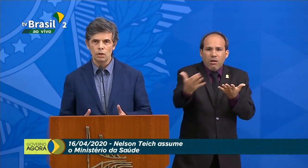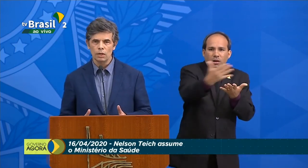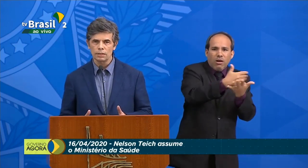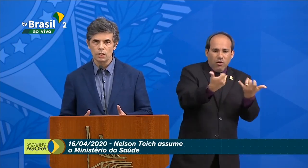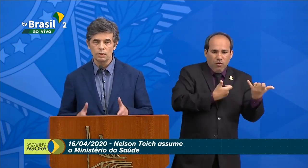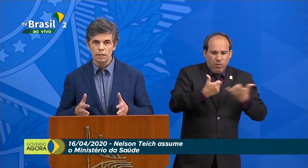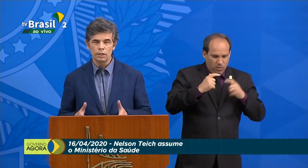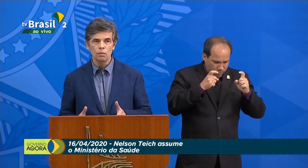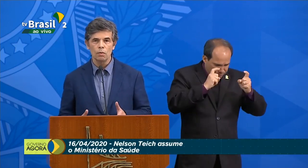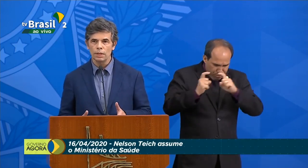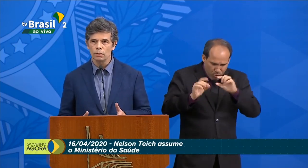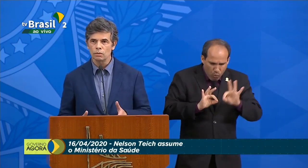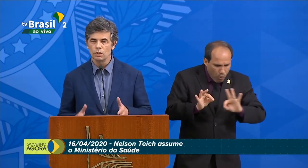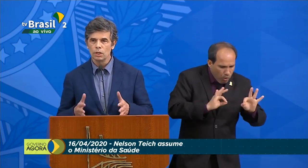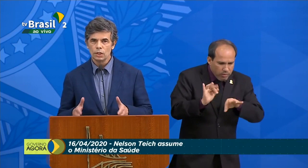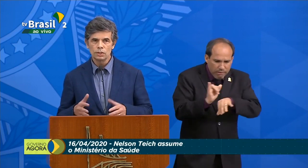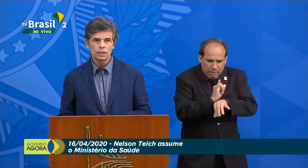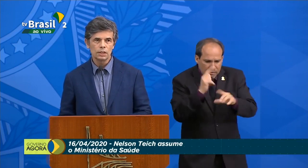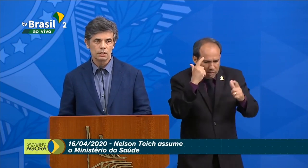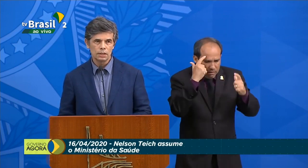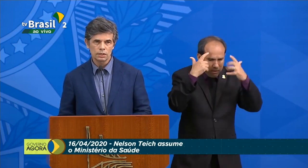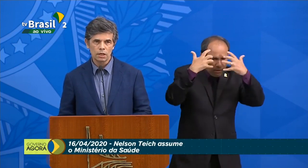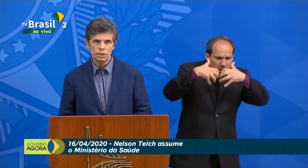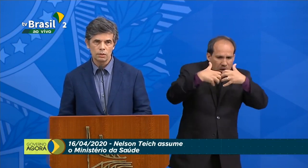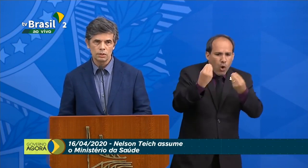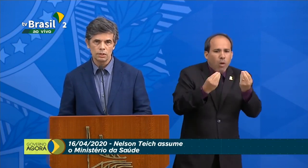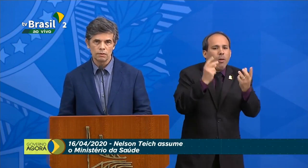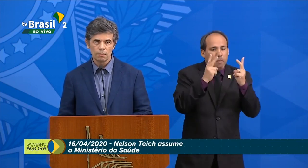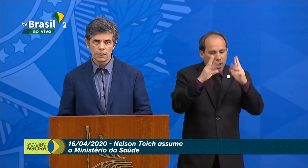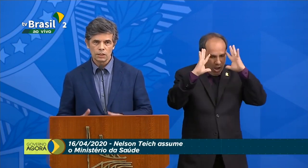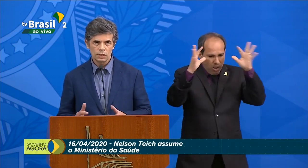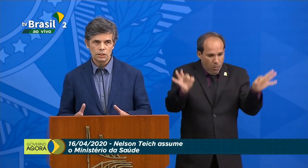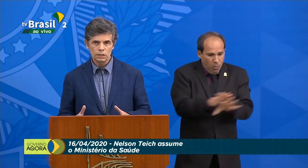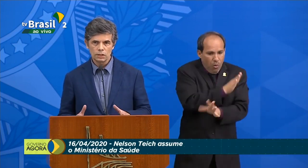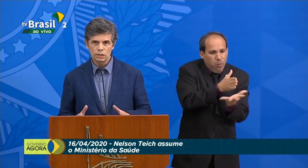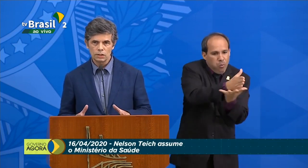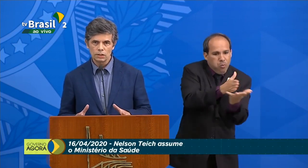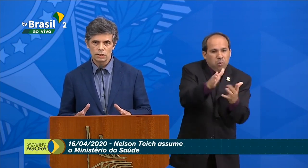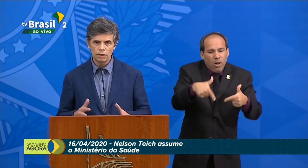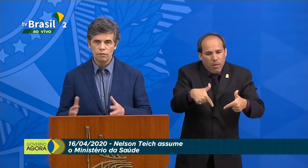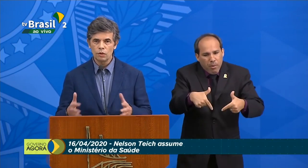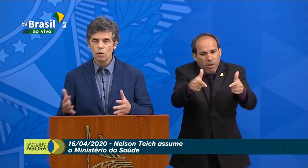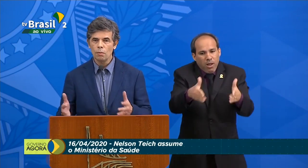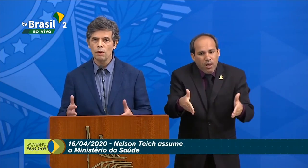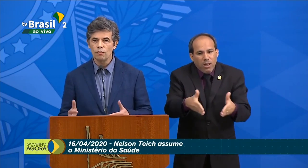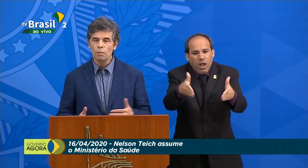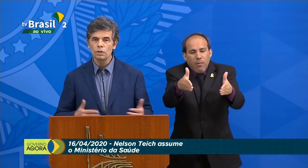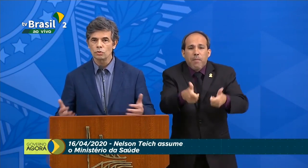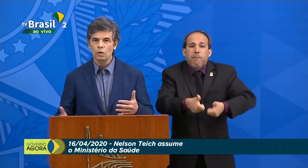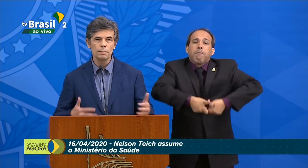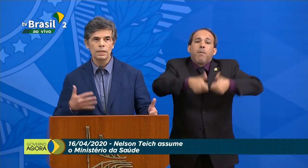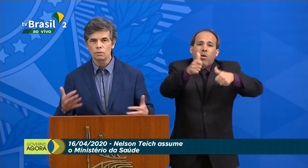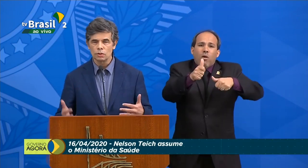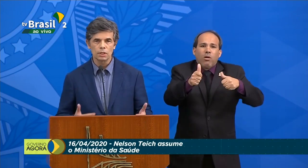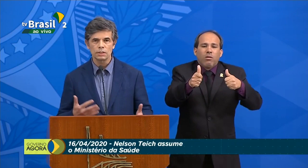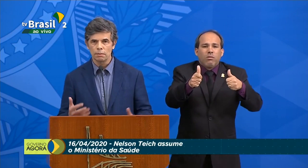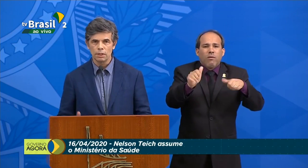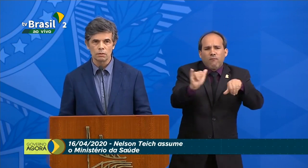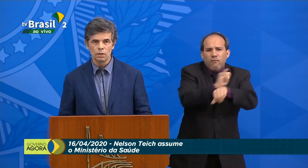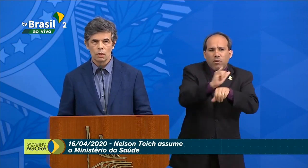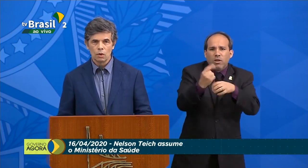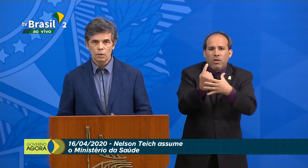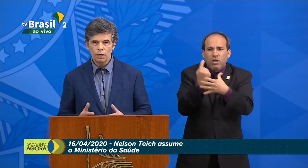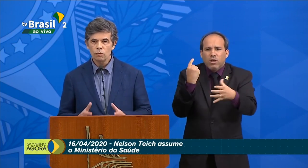decidir qual é a melhor ação, entender o momento e seguir nesse caminho de definir qual a melhor forma de isolamento,